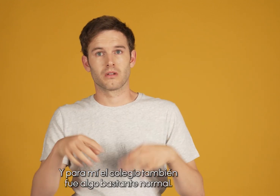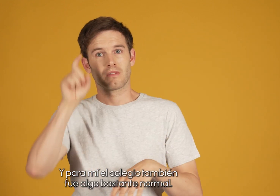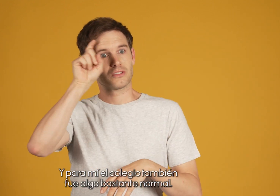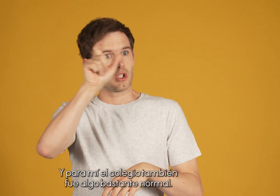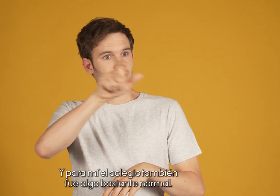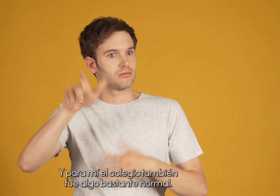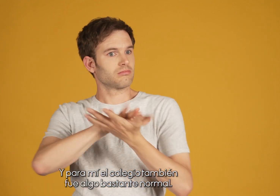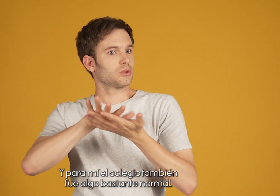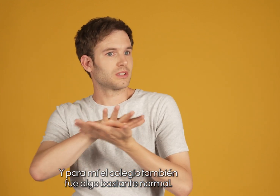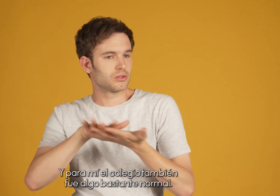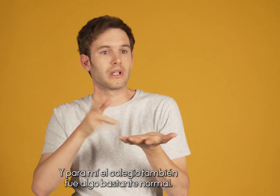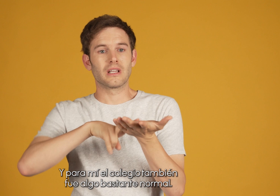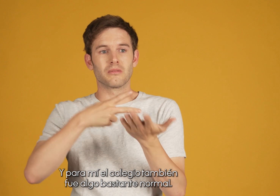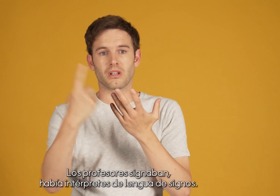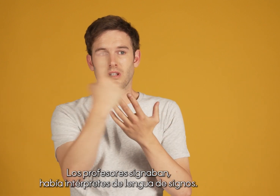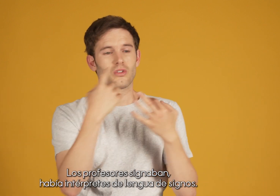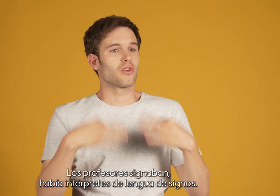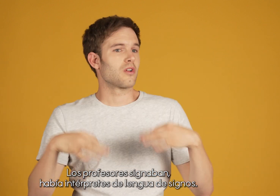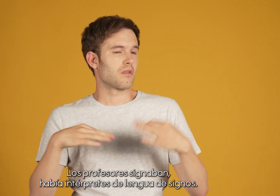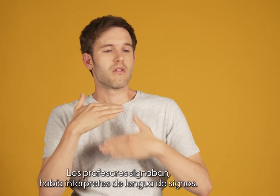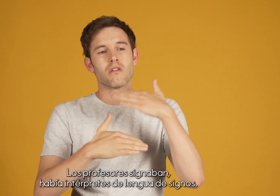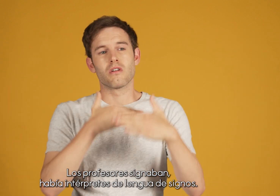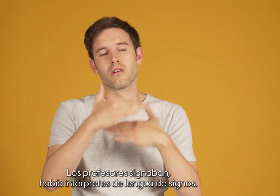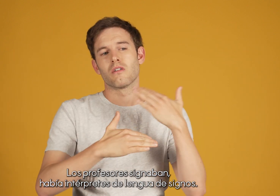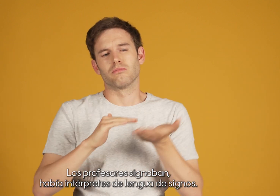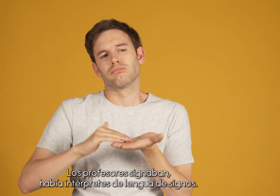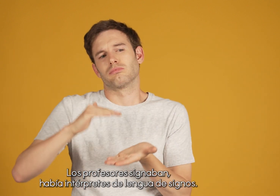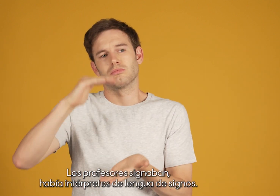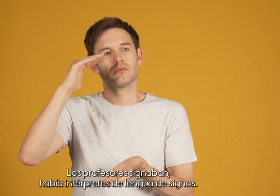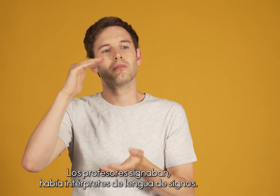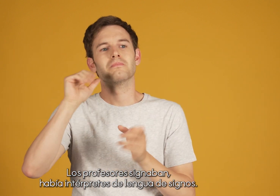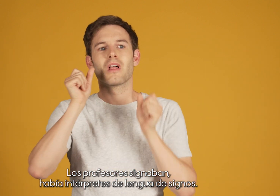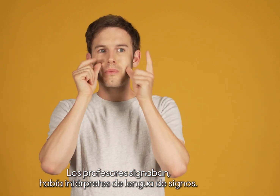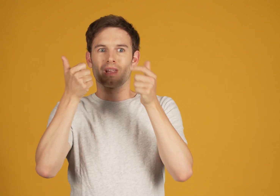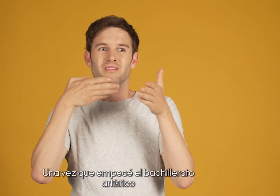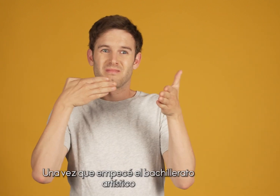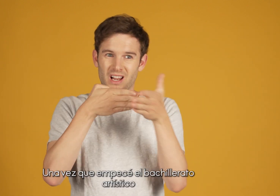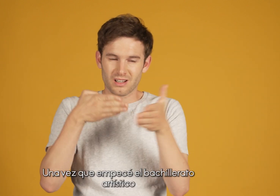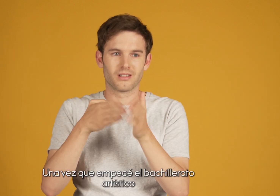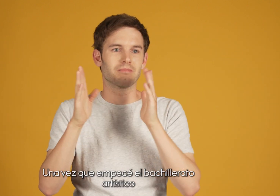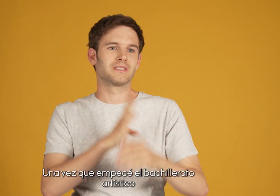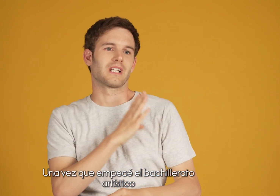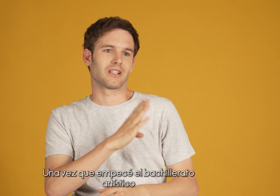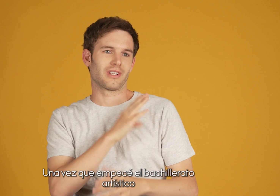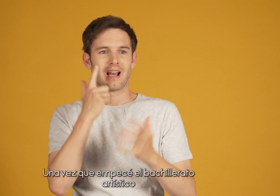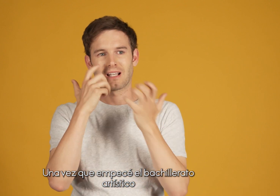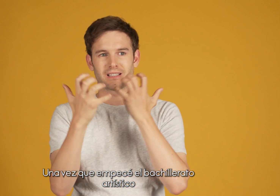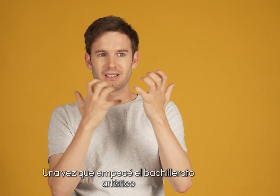mí el colegio también fue algo bastante normal. Los profesores signaban, había intérpretes de lengua de signos. Una vez que empecé el bachillerato